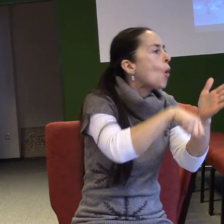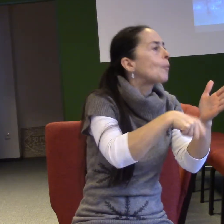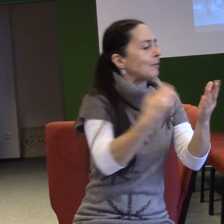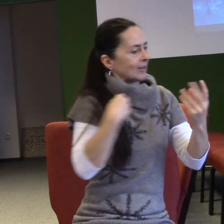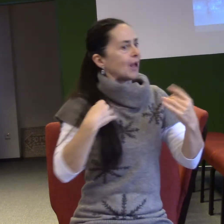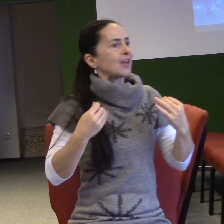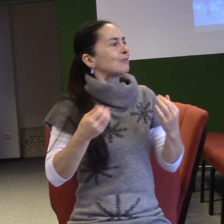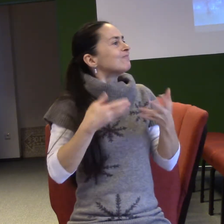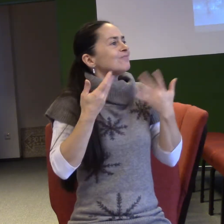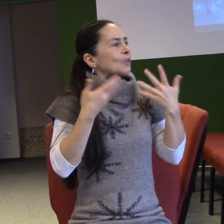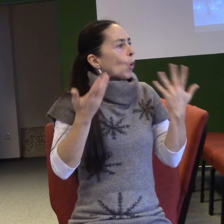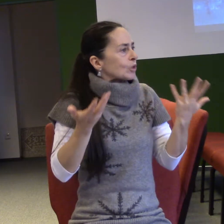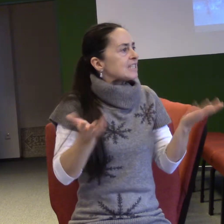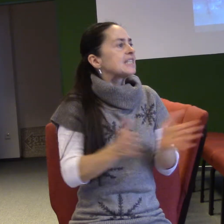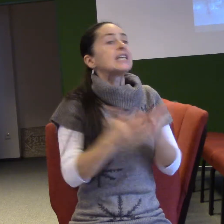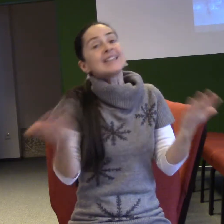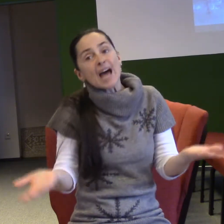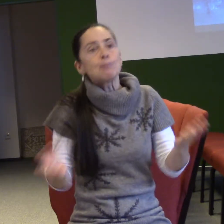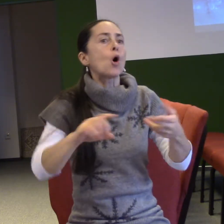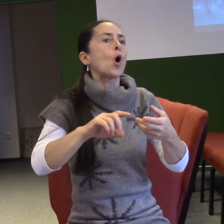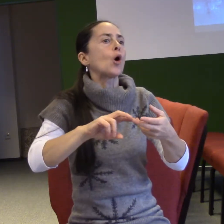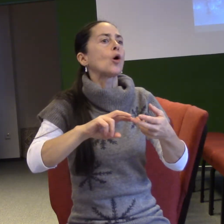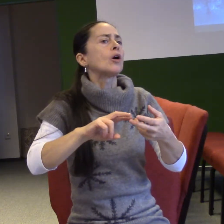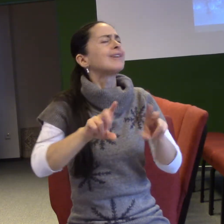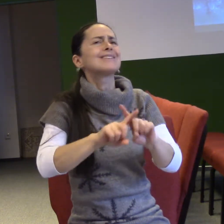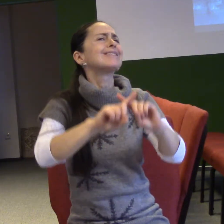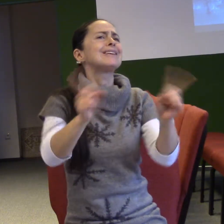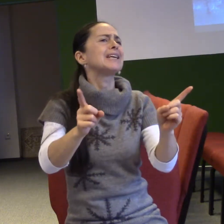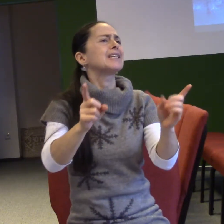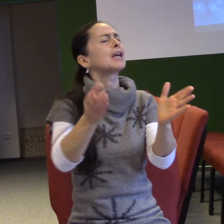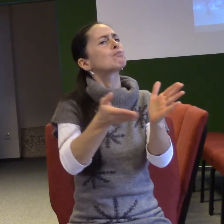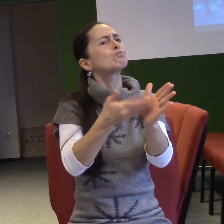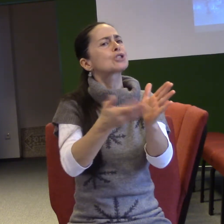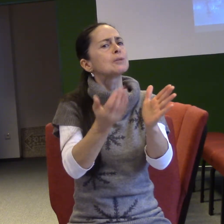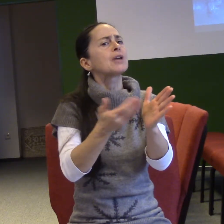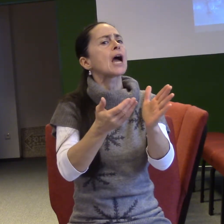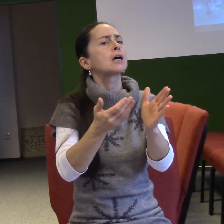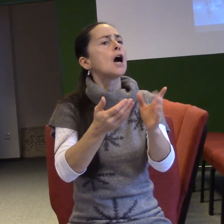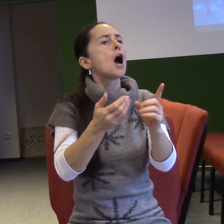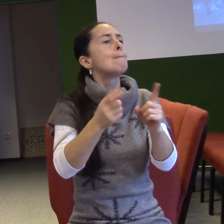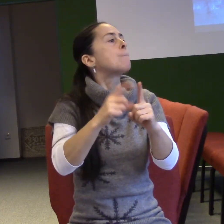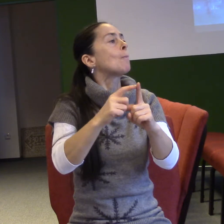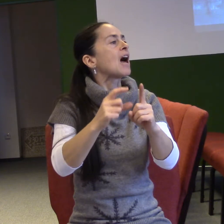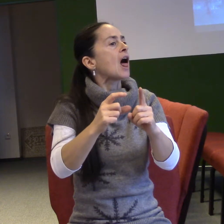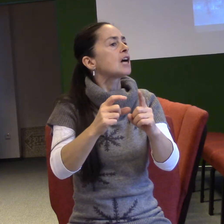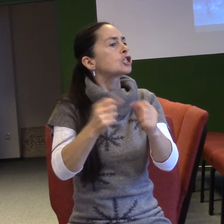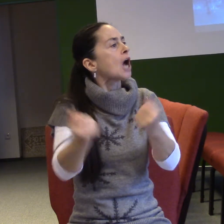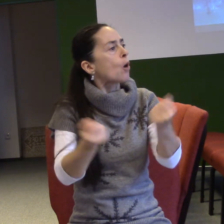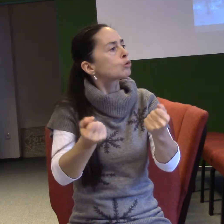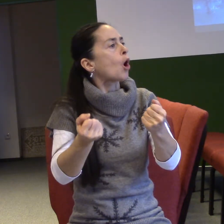tam vzadu ti popeláři sedí, stojí na takové té, a jede to 40 km rychlosti a všichni kluci jsme tam chtěli jezdit. Pokud někdo